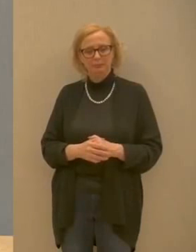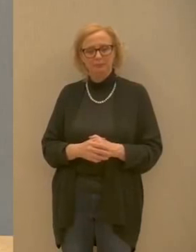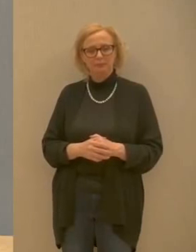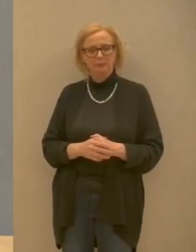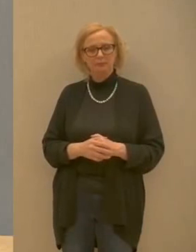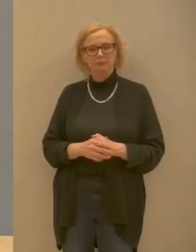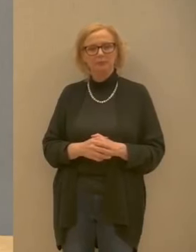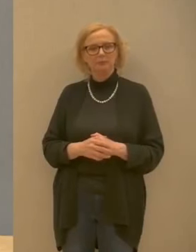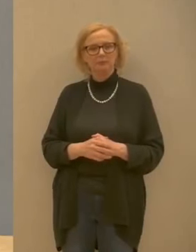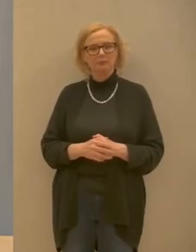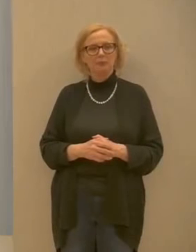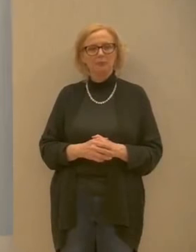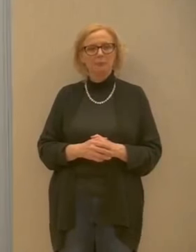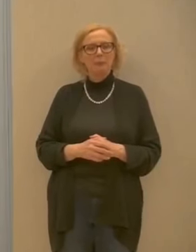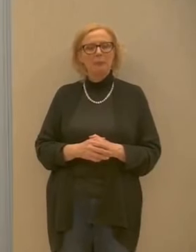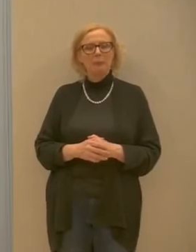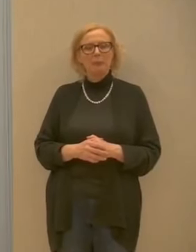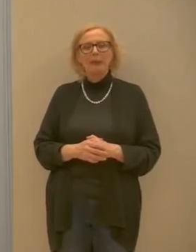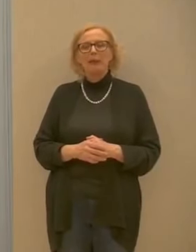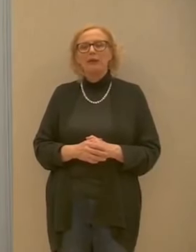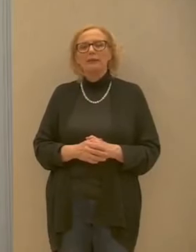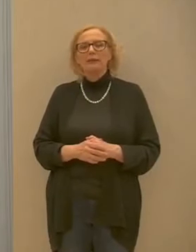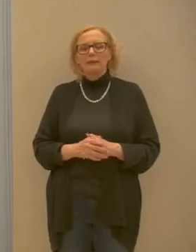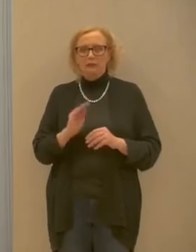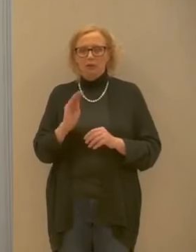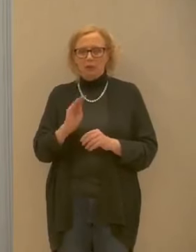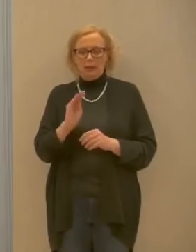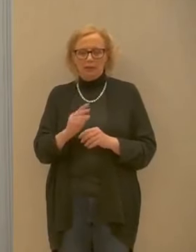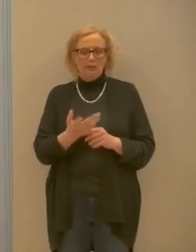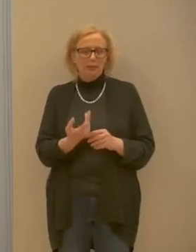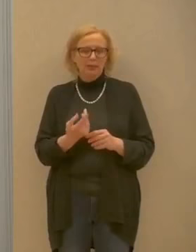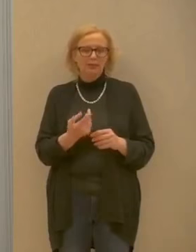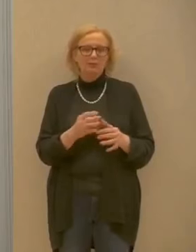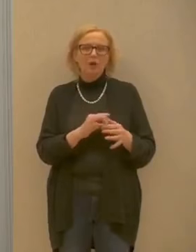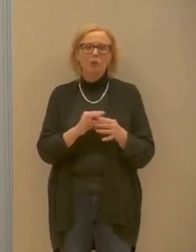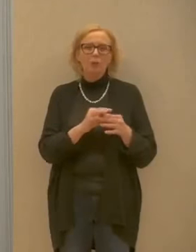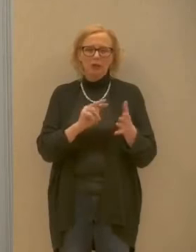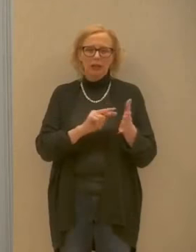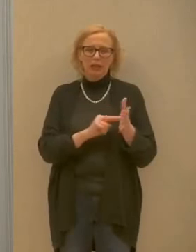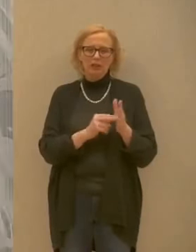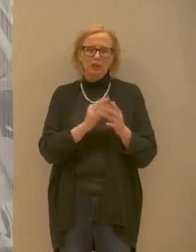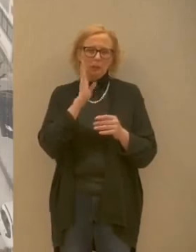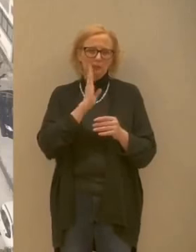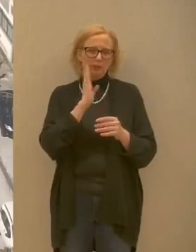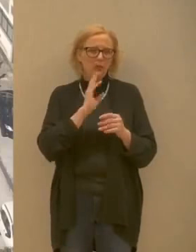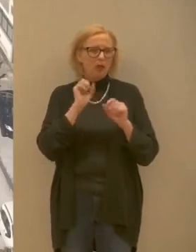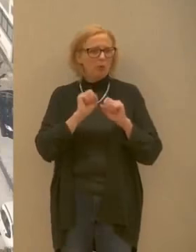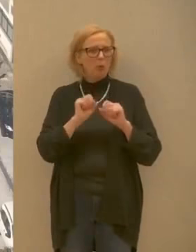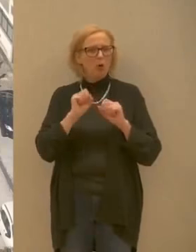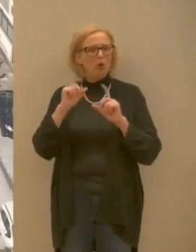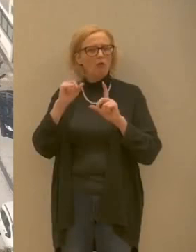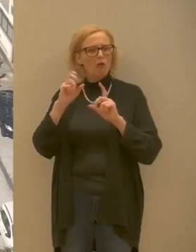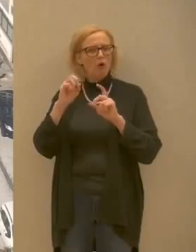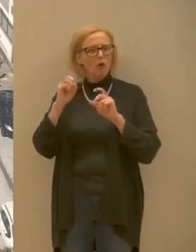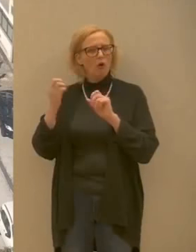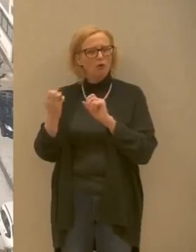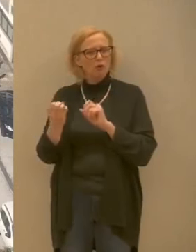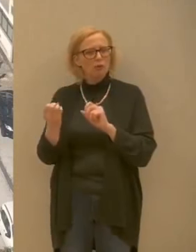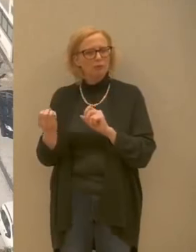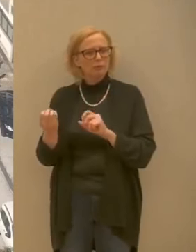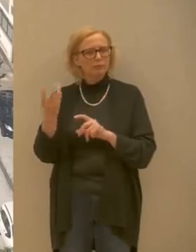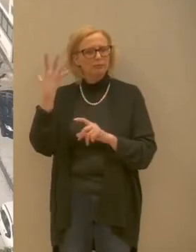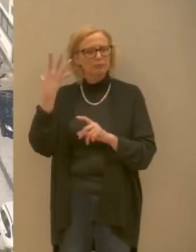se i collaboratori tecnici riescono a mandare in visione una fotografia vorremmo